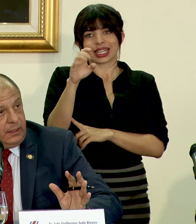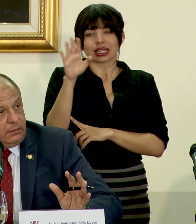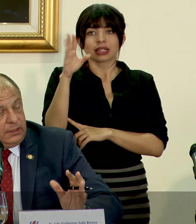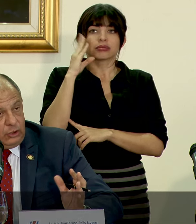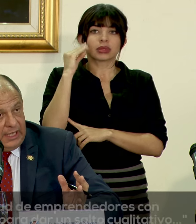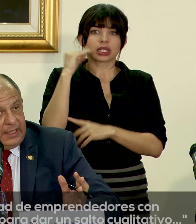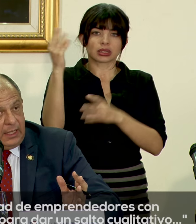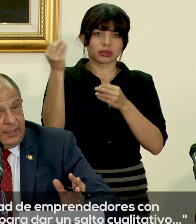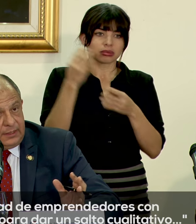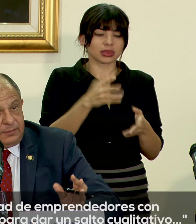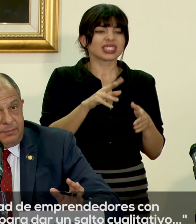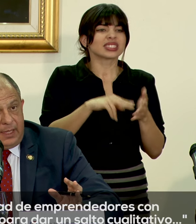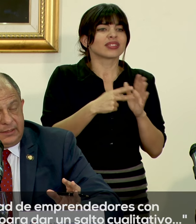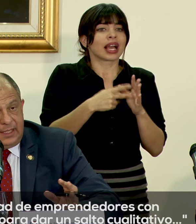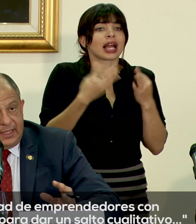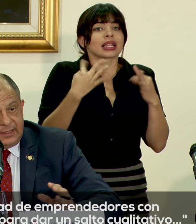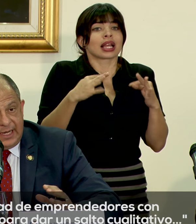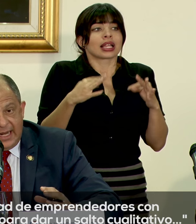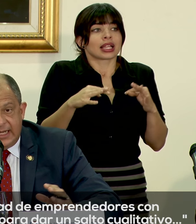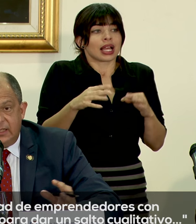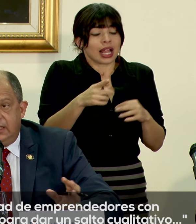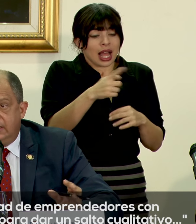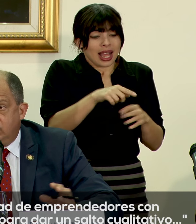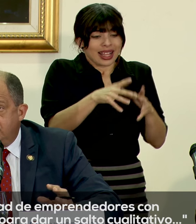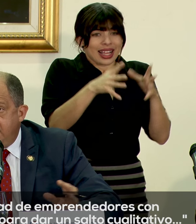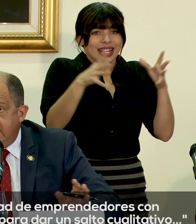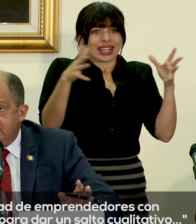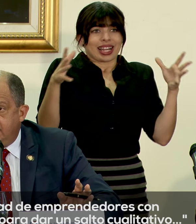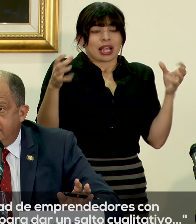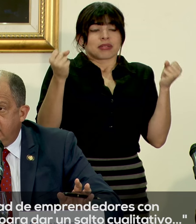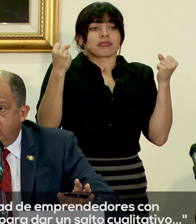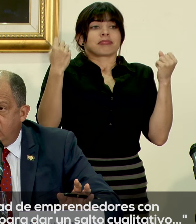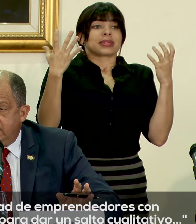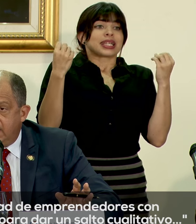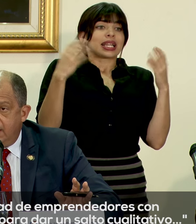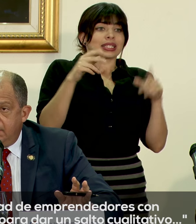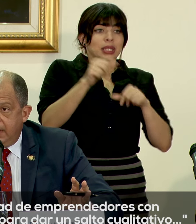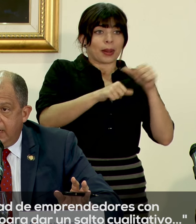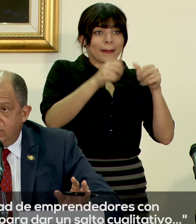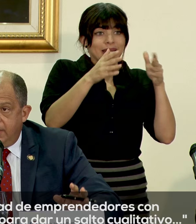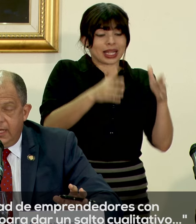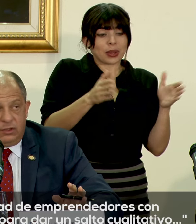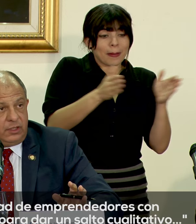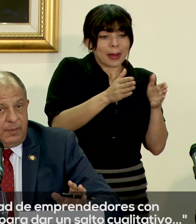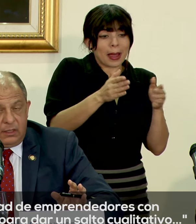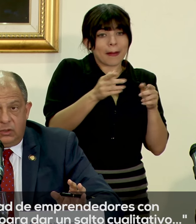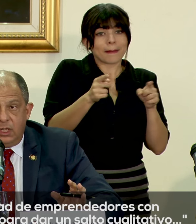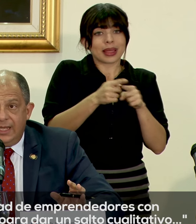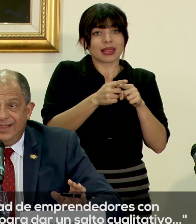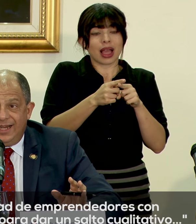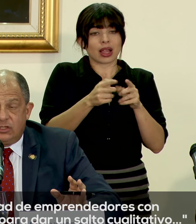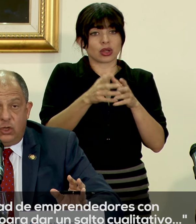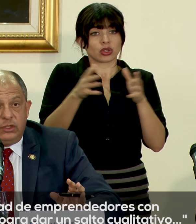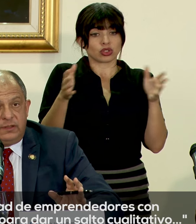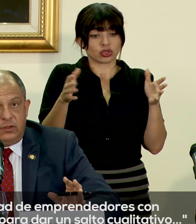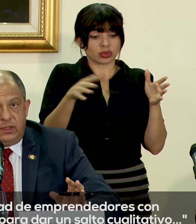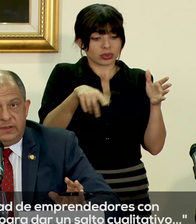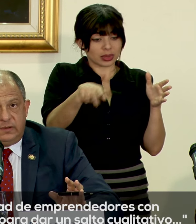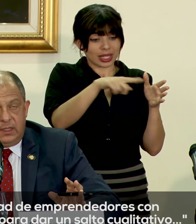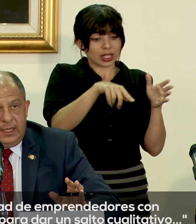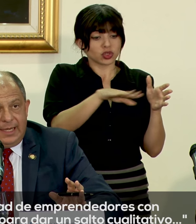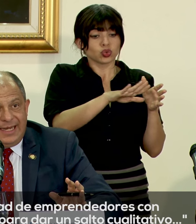Es decir, dotar a esta gran cantidad, a estos miles de emprendedores, pequeños, medianos y micro, de las